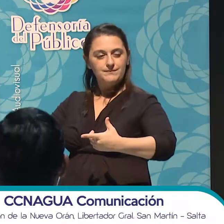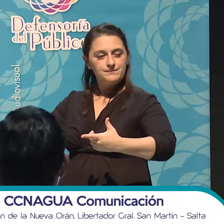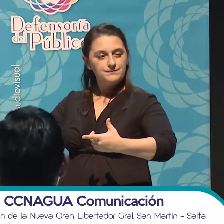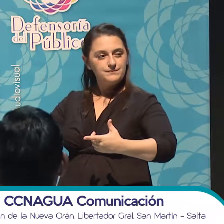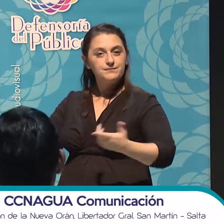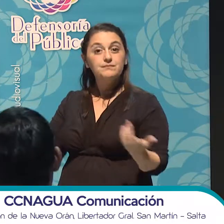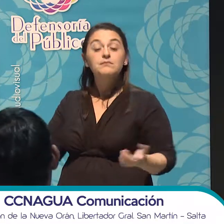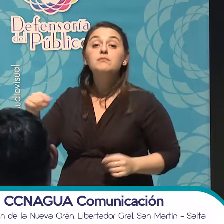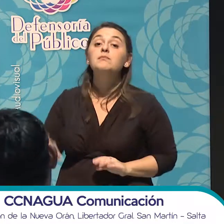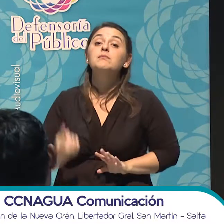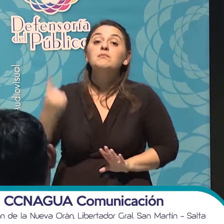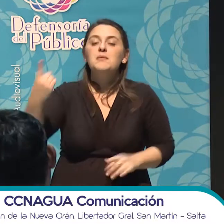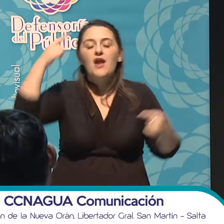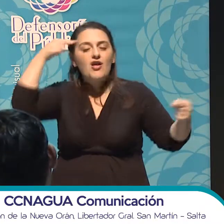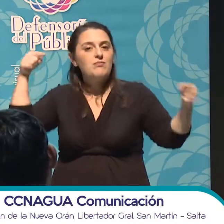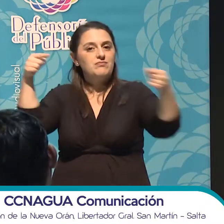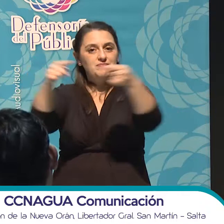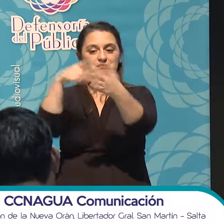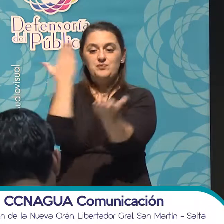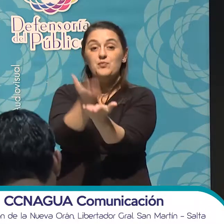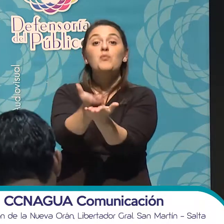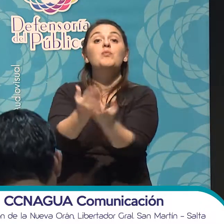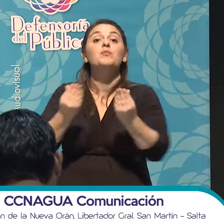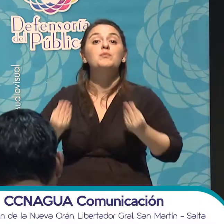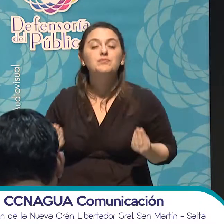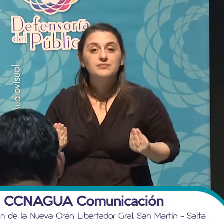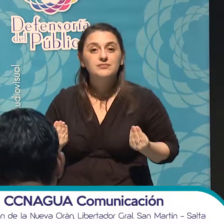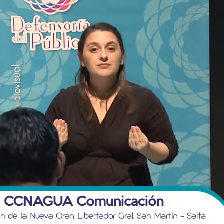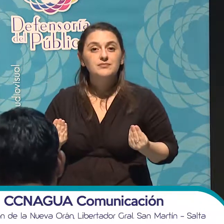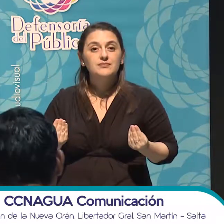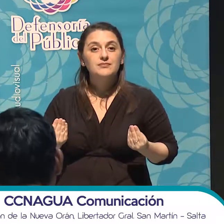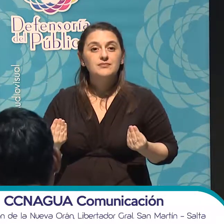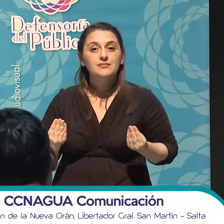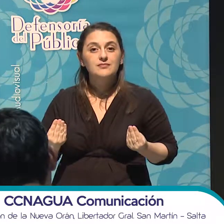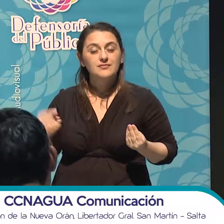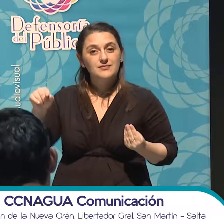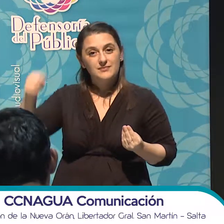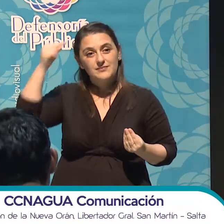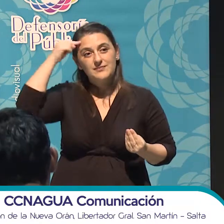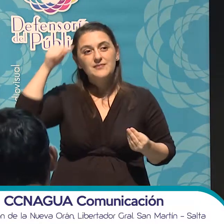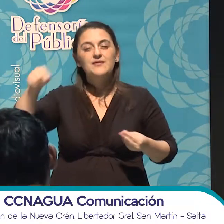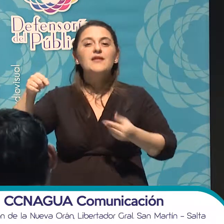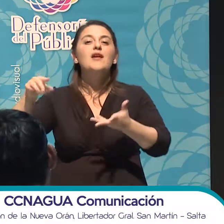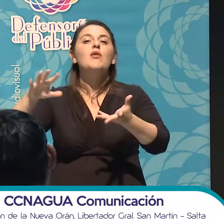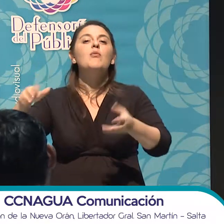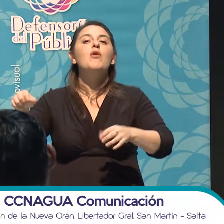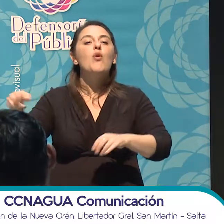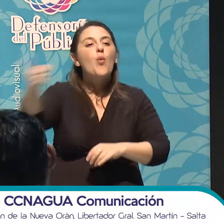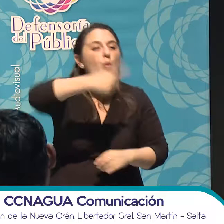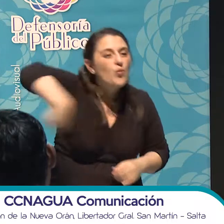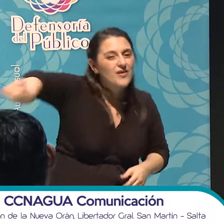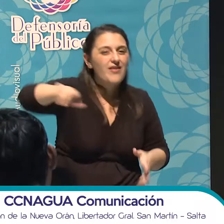Como primer desafío quiero plantearles, Tentan Arendta, cuando digo Tentan Arendta digo hermanos.